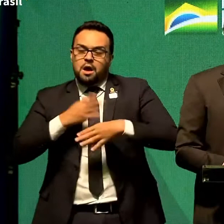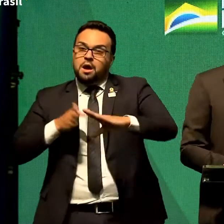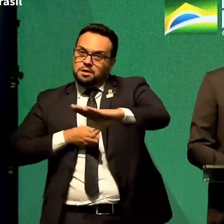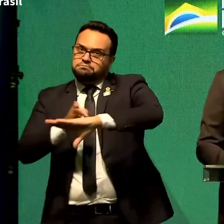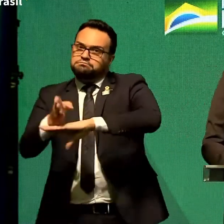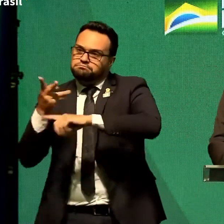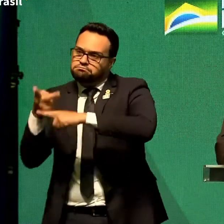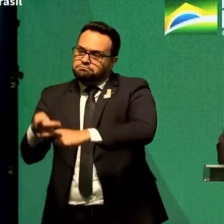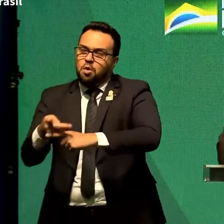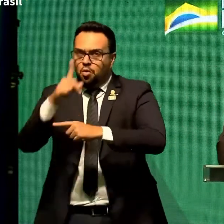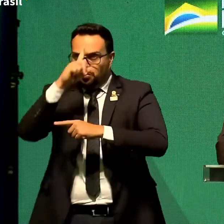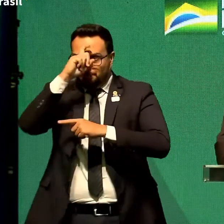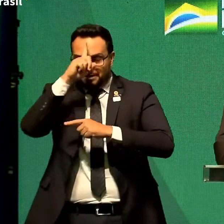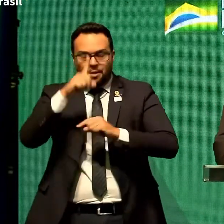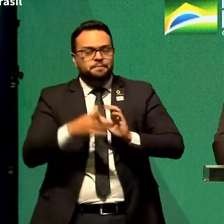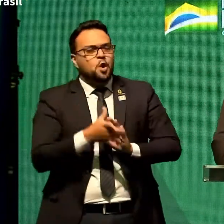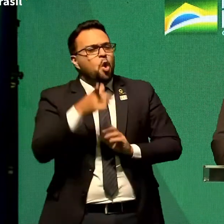Queiroga,